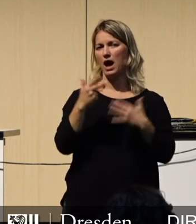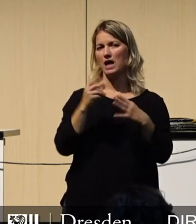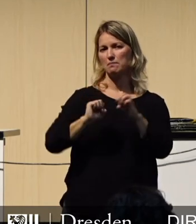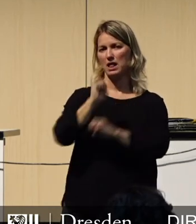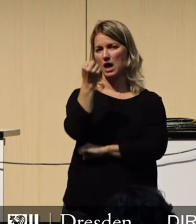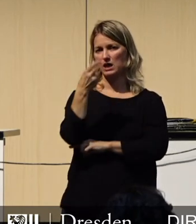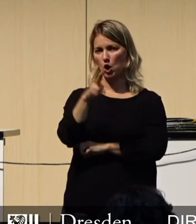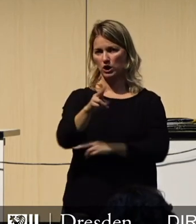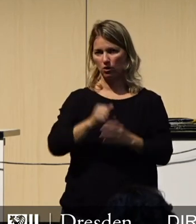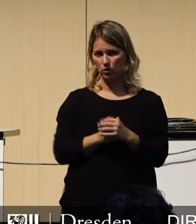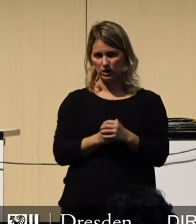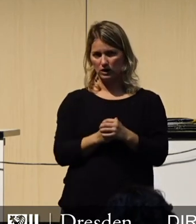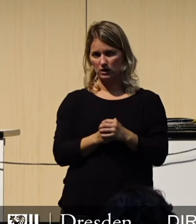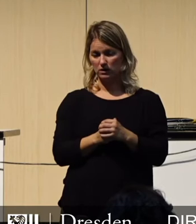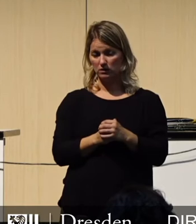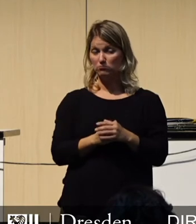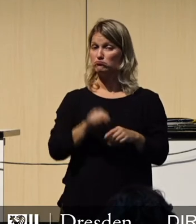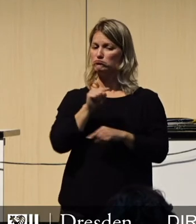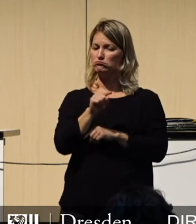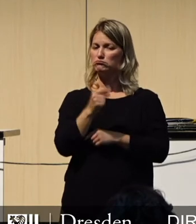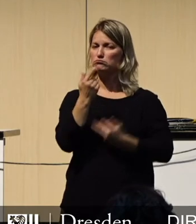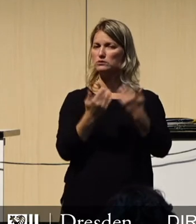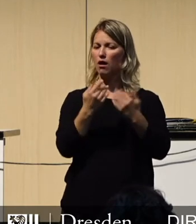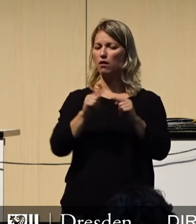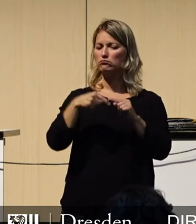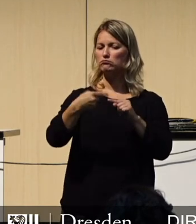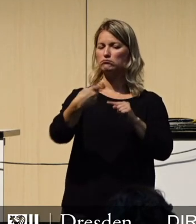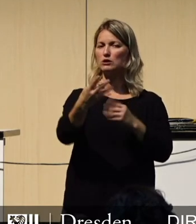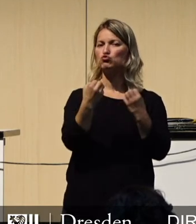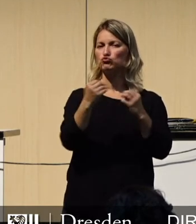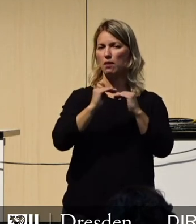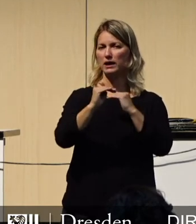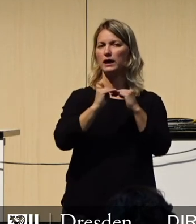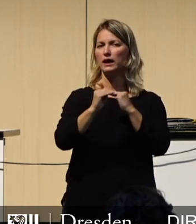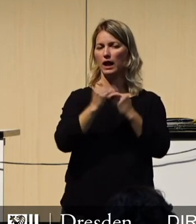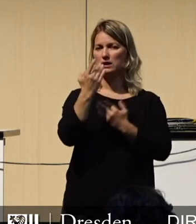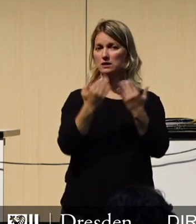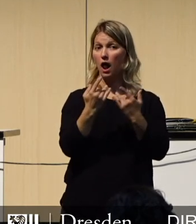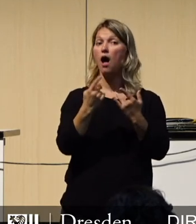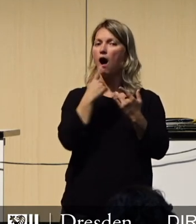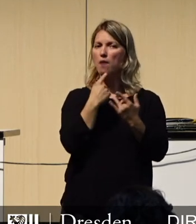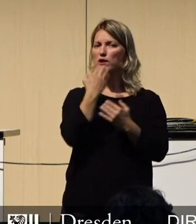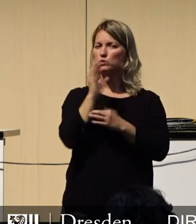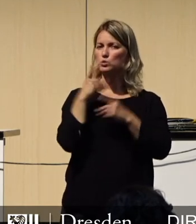schreibt die Entwicklung der Vorjahre stabil fort, ermöglicht aber keinwegs ein Wachstum.